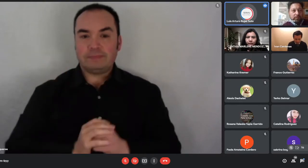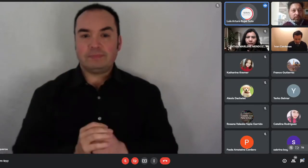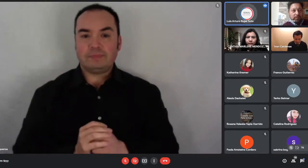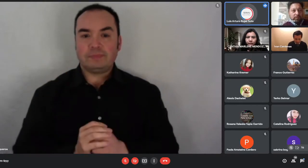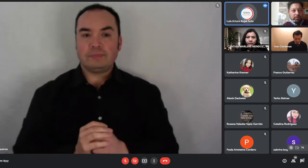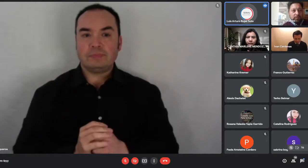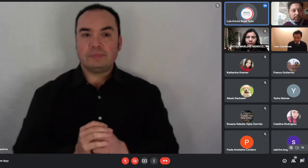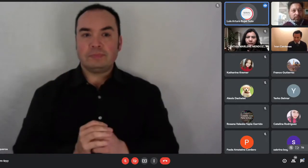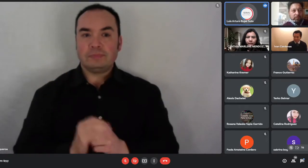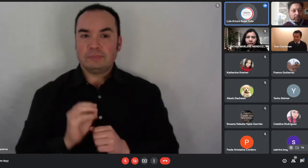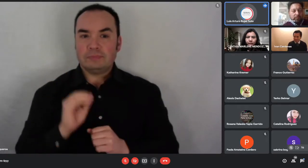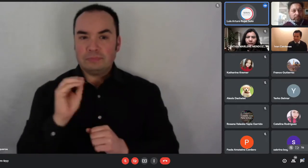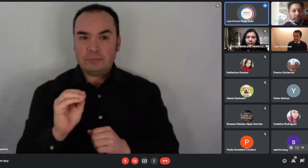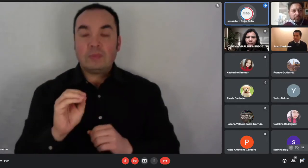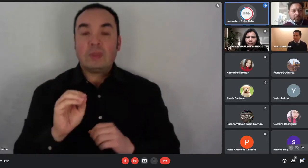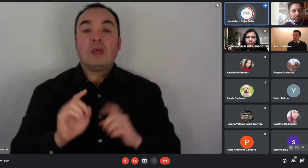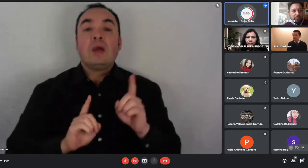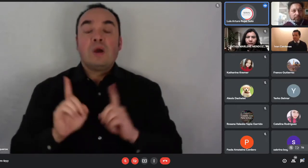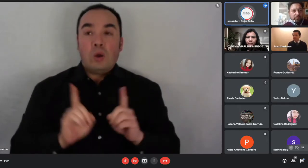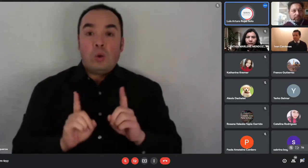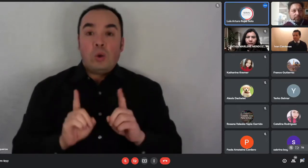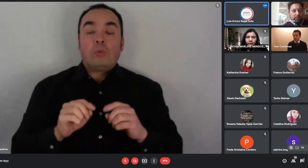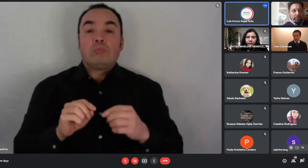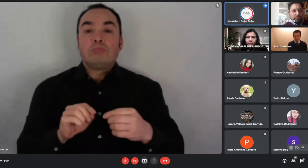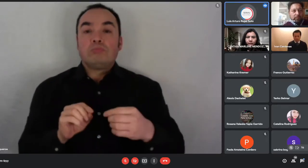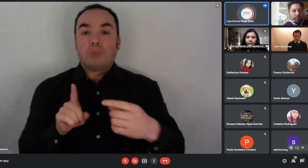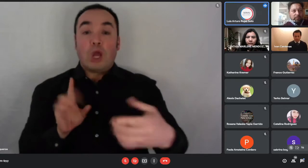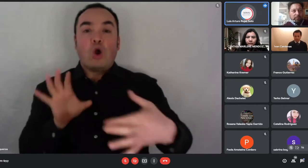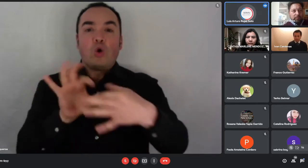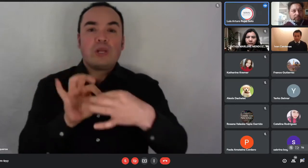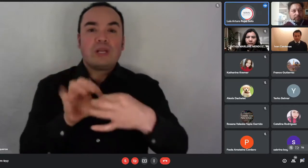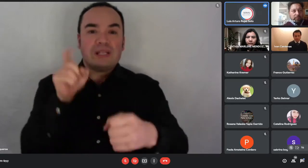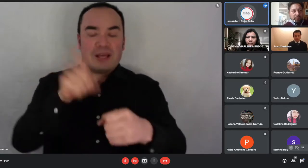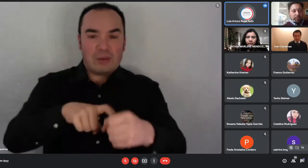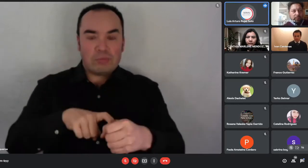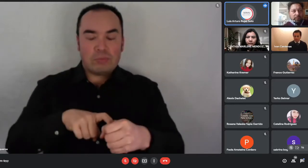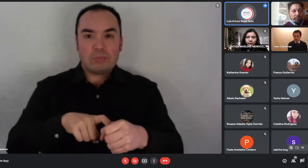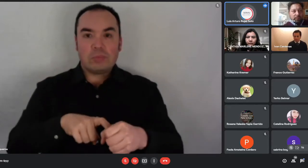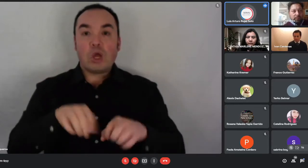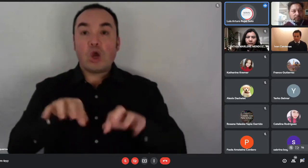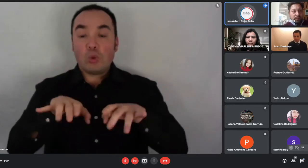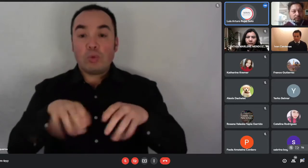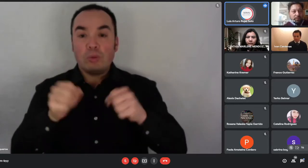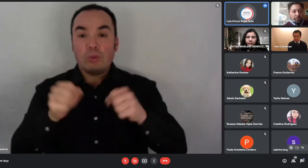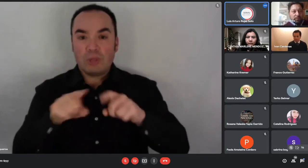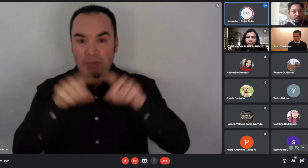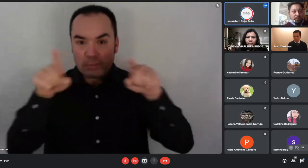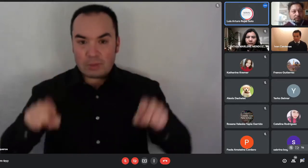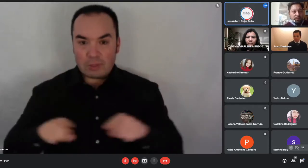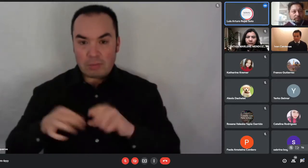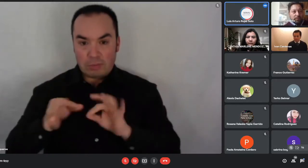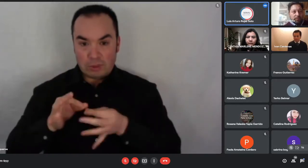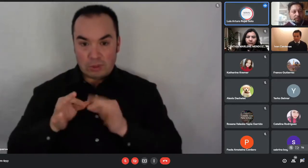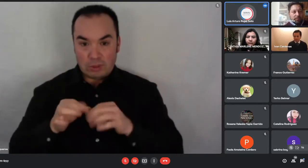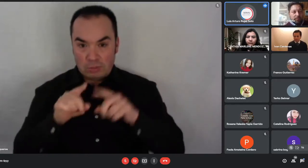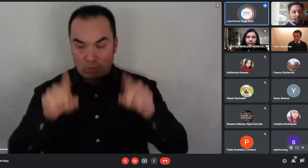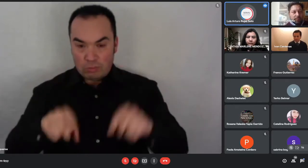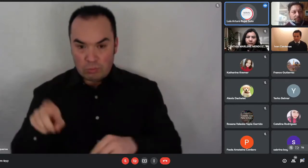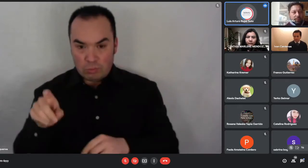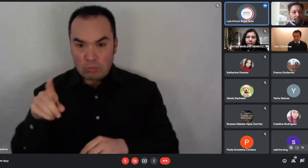puedan poner el pulsor sobre la imagen del traductor, ¿ya? Los que estén a través de MIT y ahí les va a aparecer un